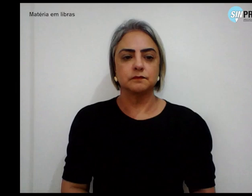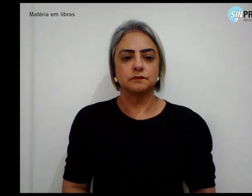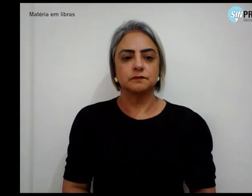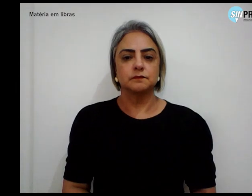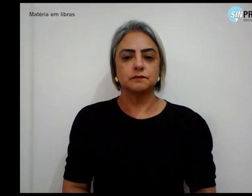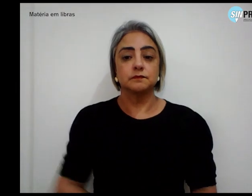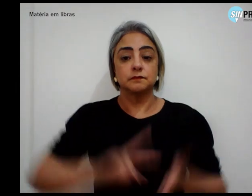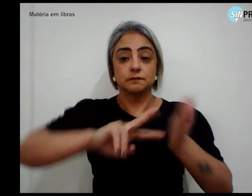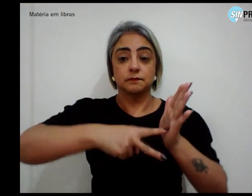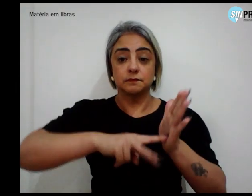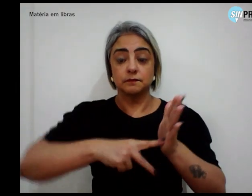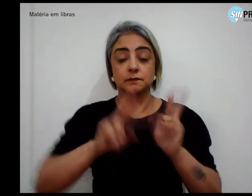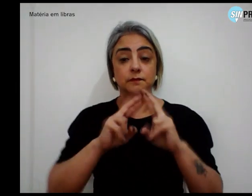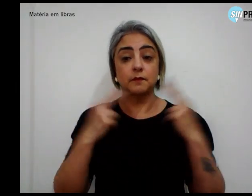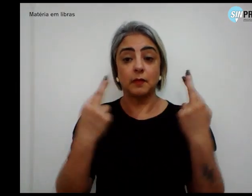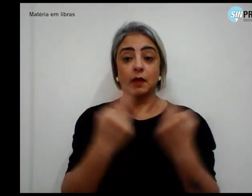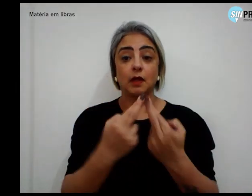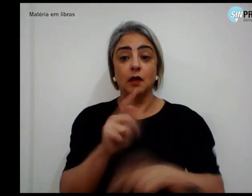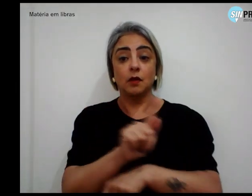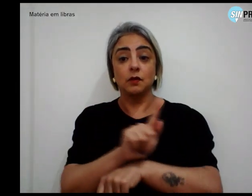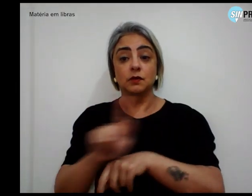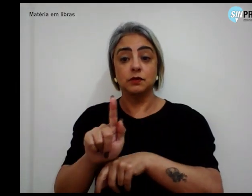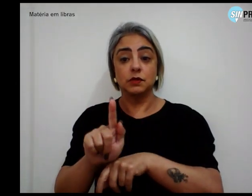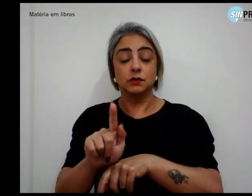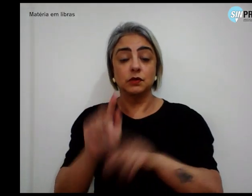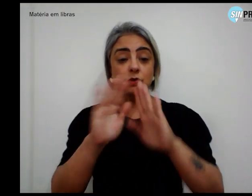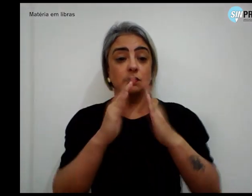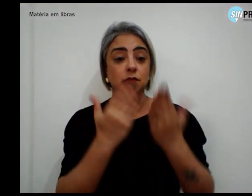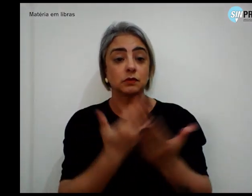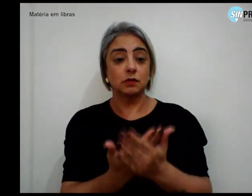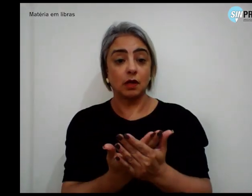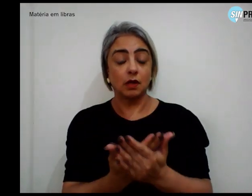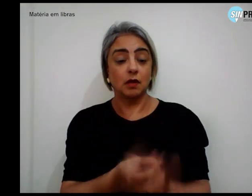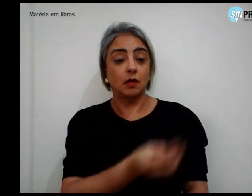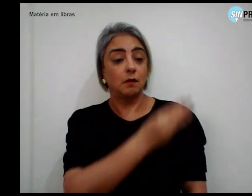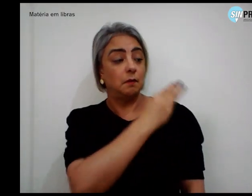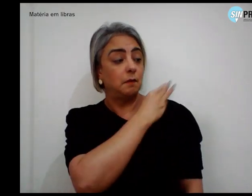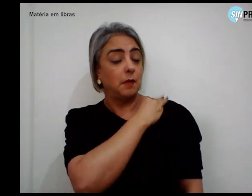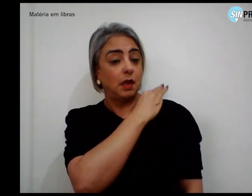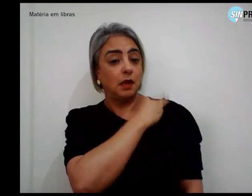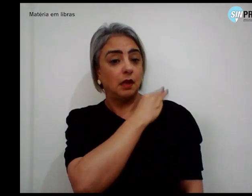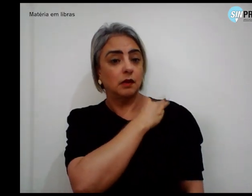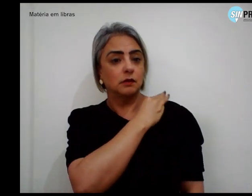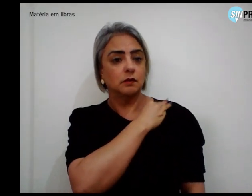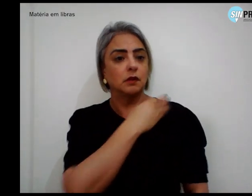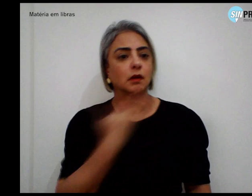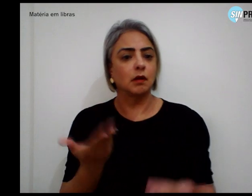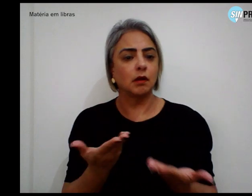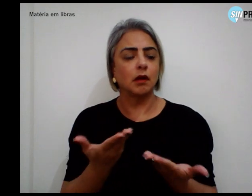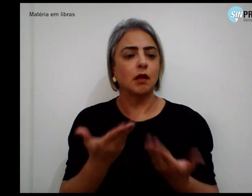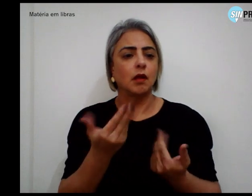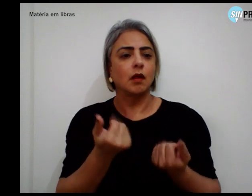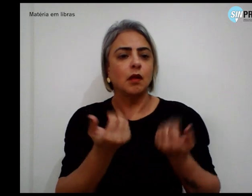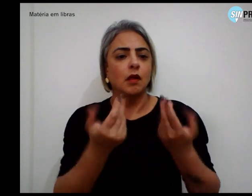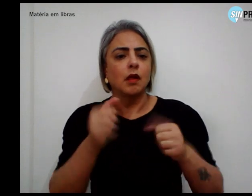Simpro reúne gestores de escolas de ensino médio para tratar do EducaDF.